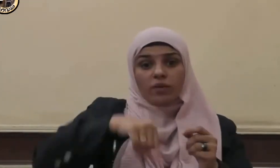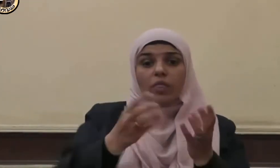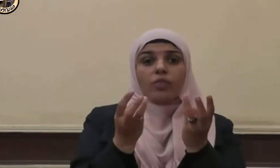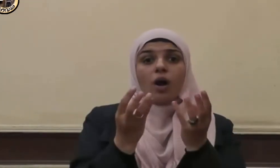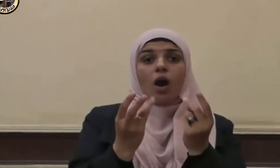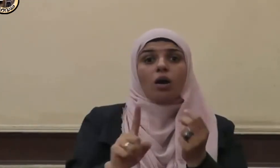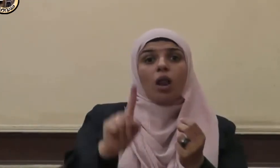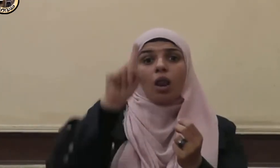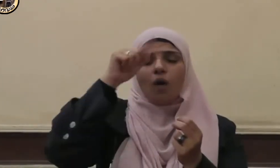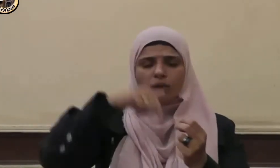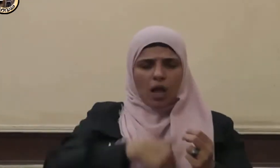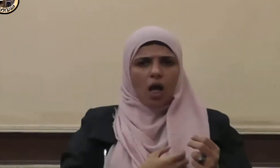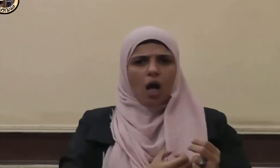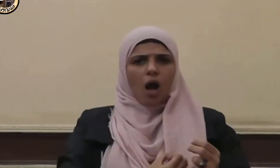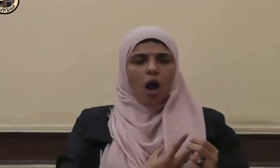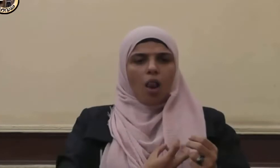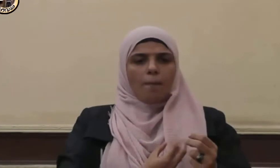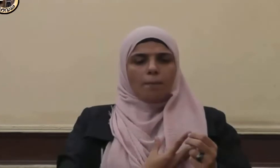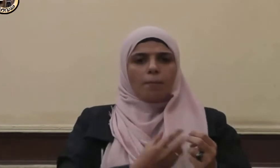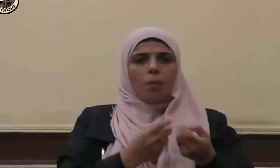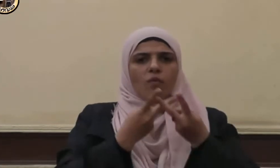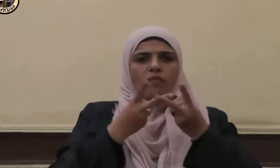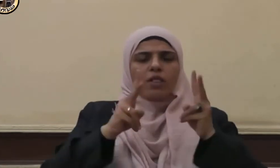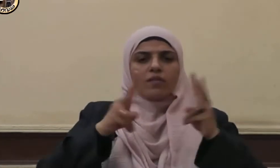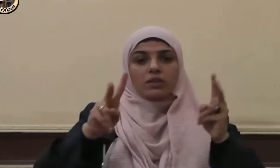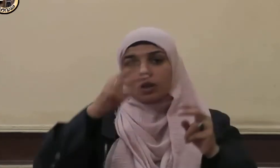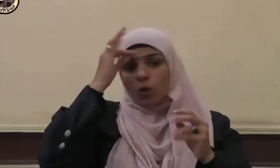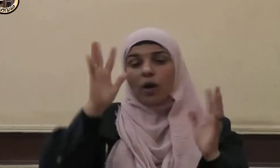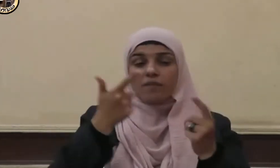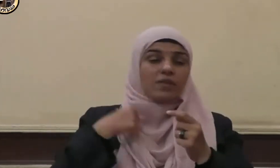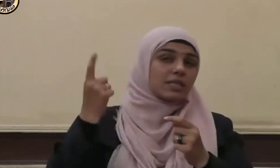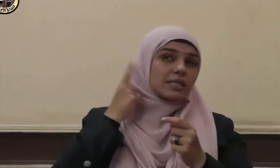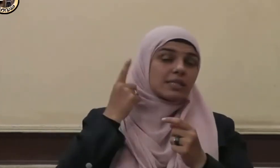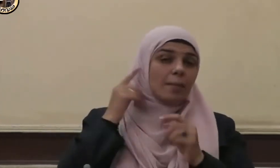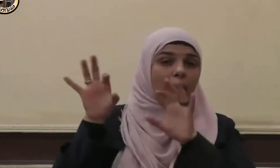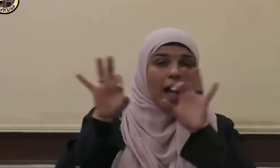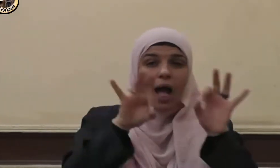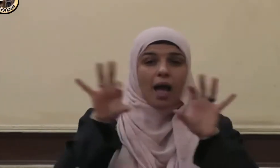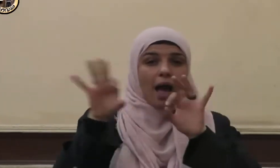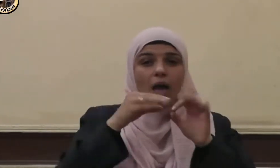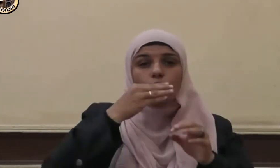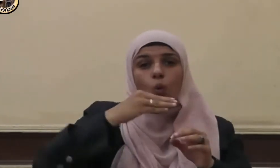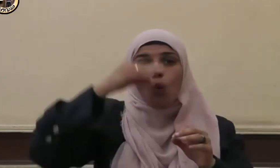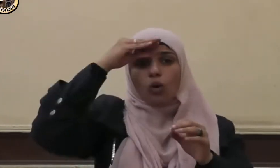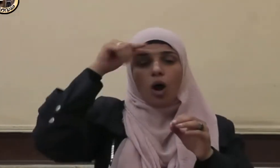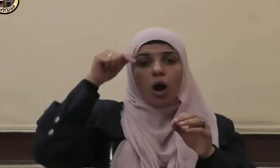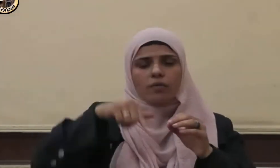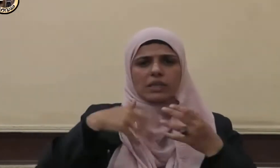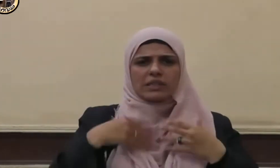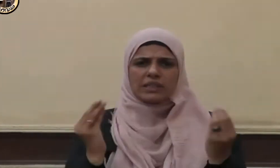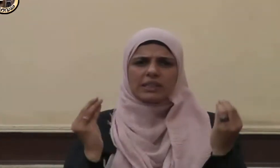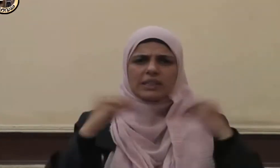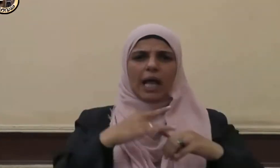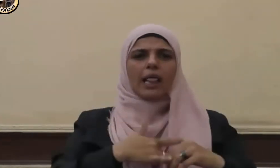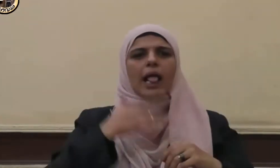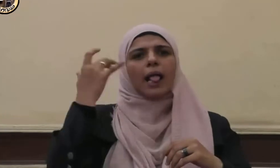وجلت كلهم وإذا تليت عليهم آياته زادتهم إيمانهم